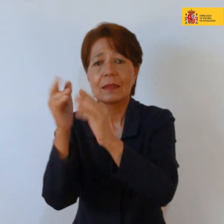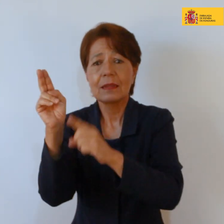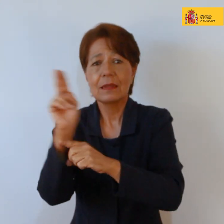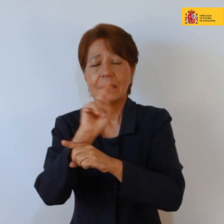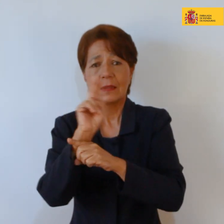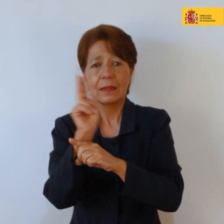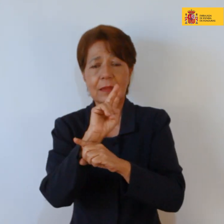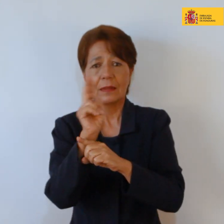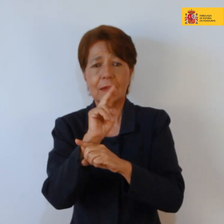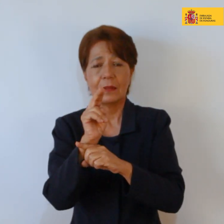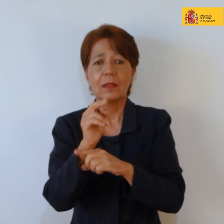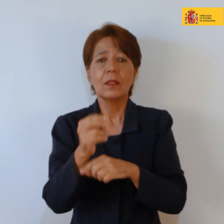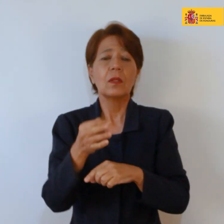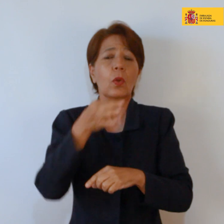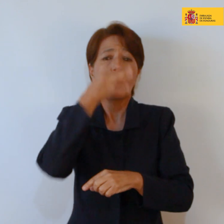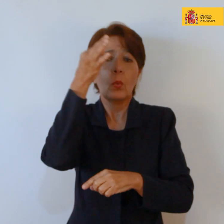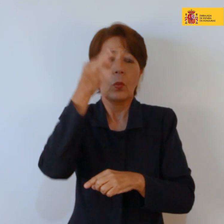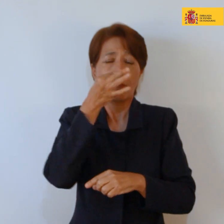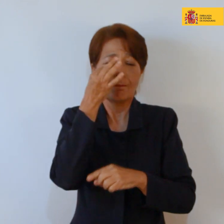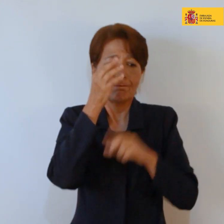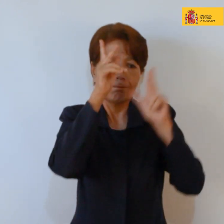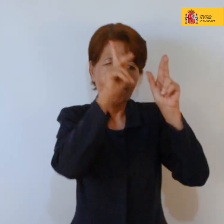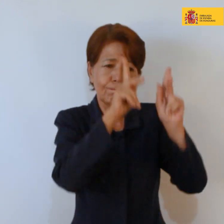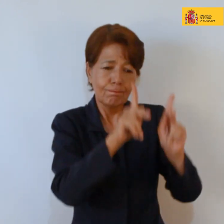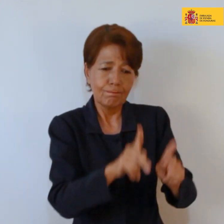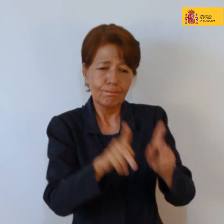con las tiendas y flores, con la vida afligida.